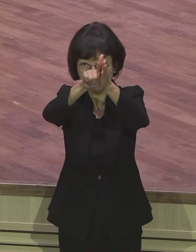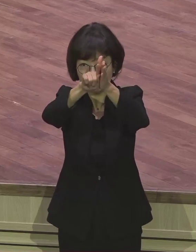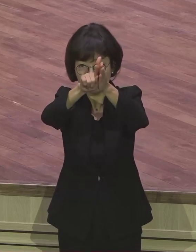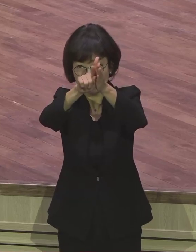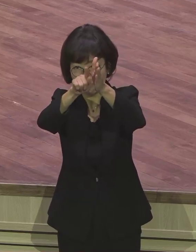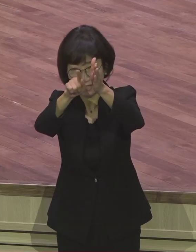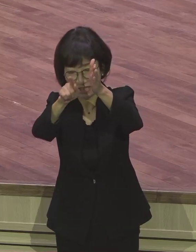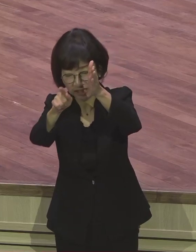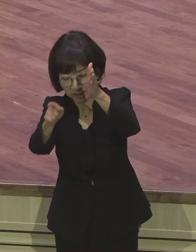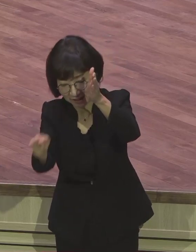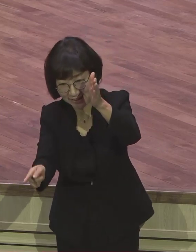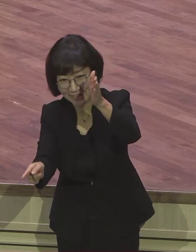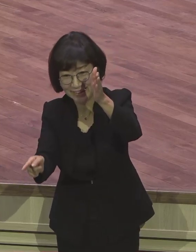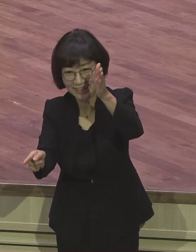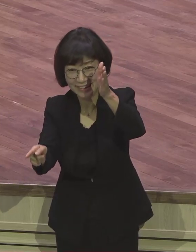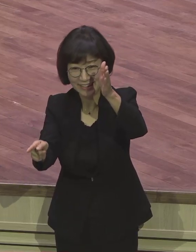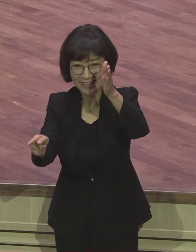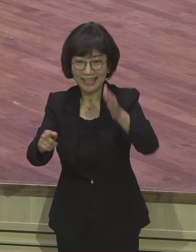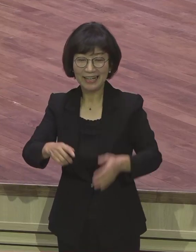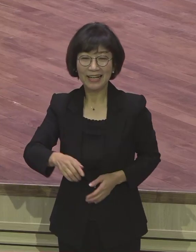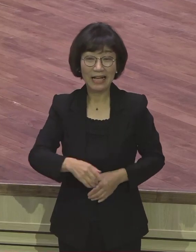기뻄의 반대는 슬픔이 아니라 불신앙이다.